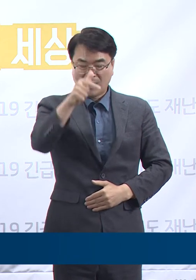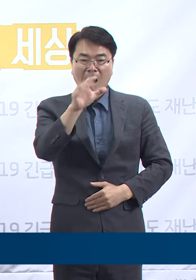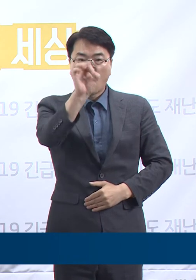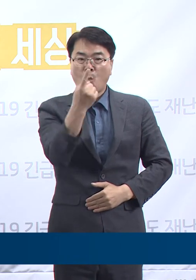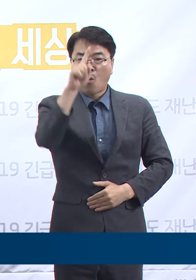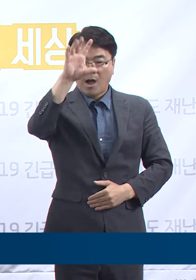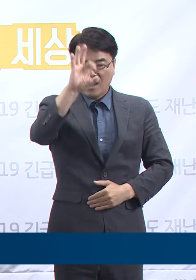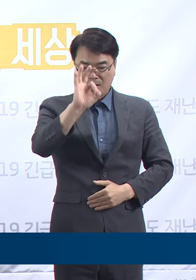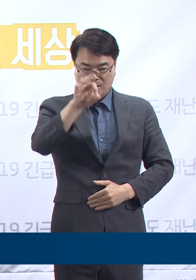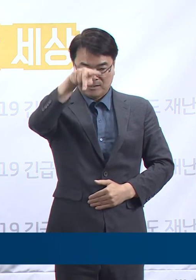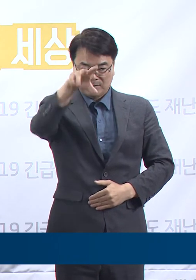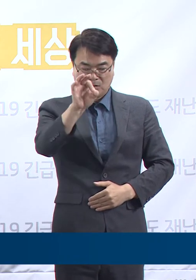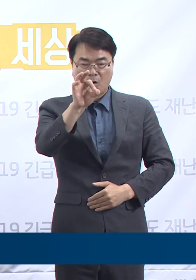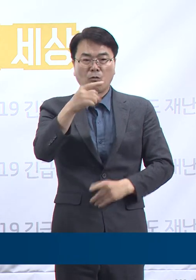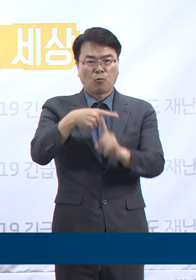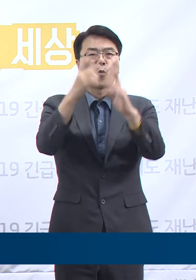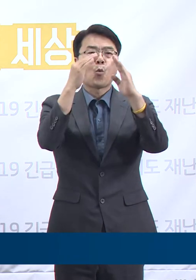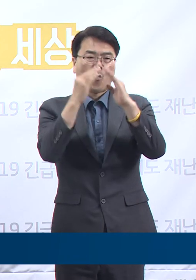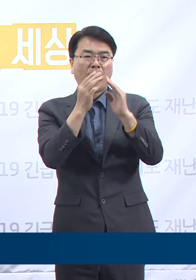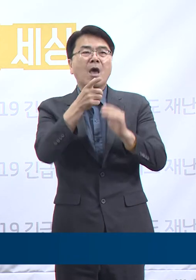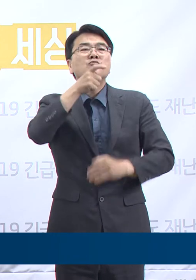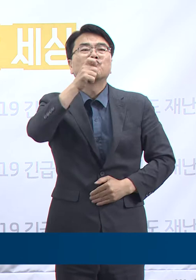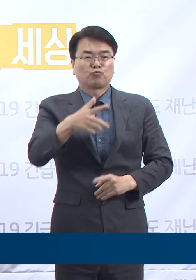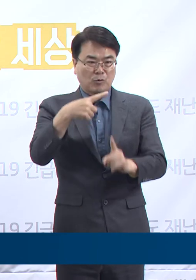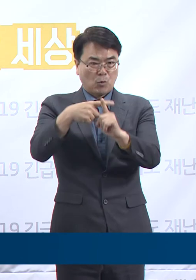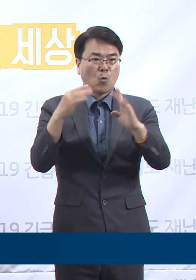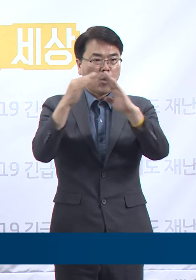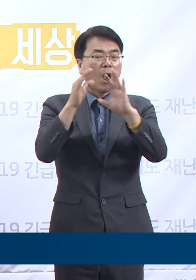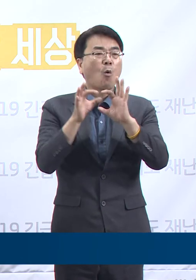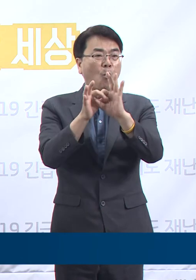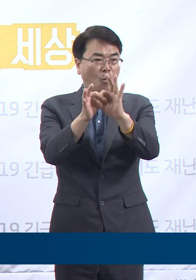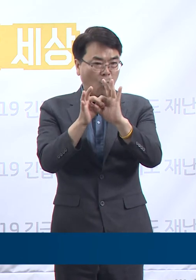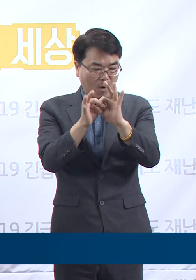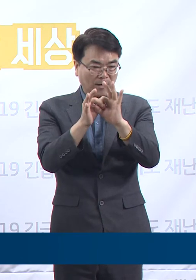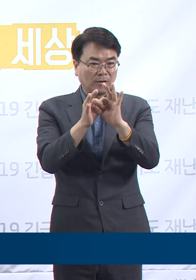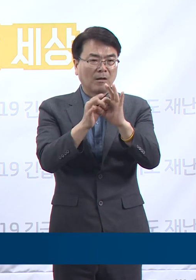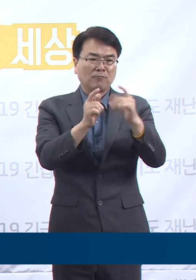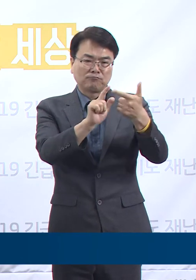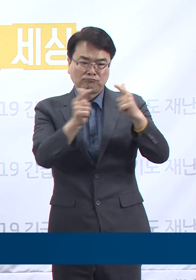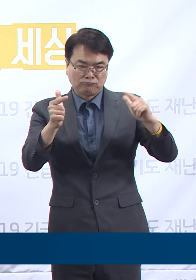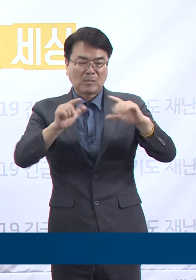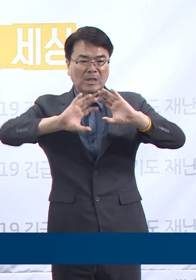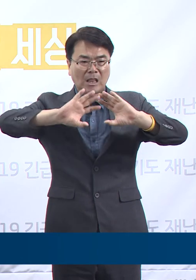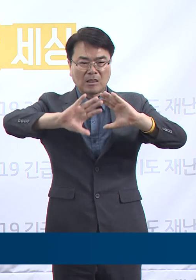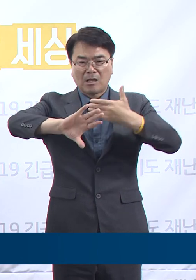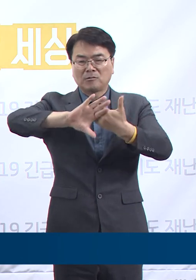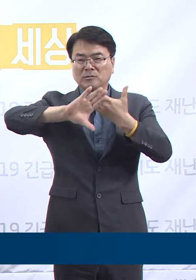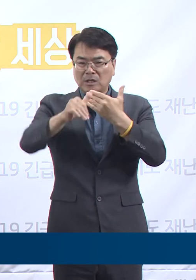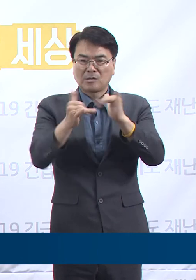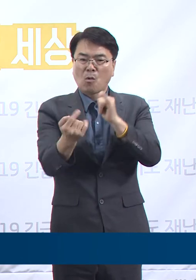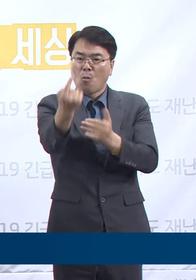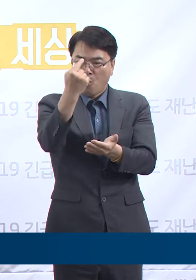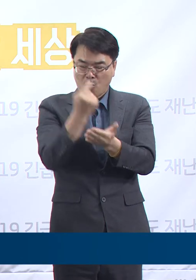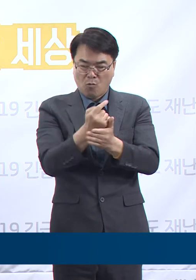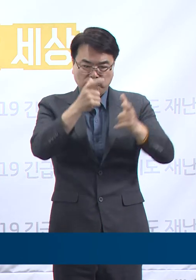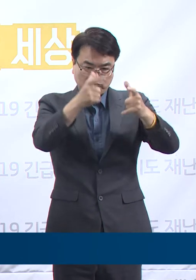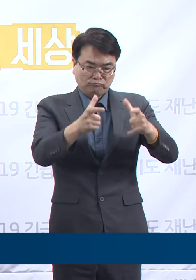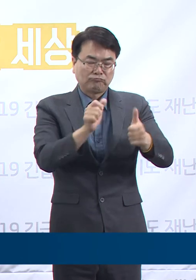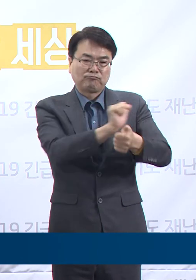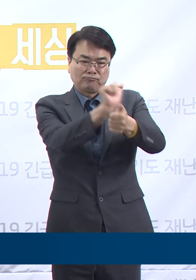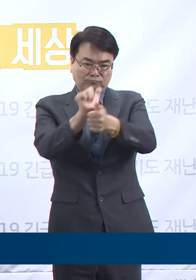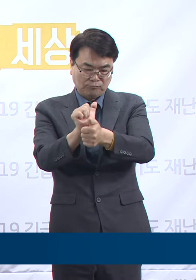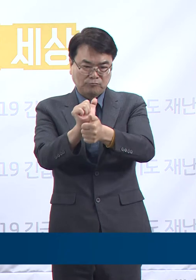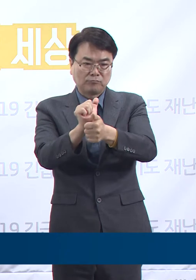수원 교인 모임 관련 2명, 안양 주연관교회 1명, 해외 유입 5명, 지역사회 발생이 6명입니다.